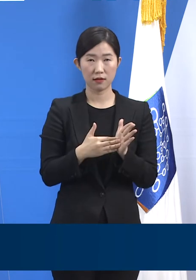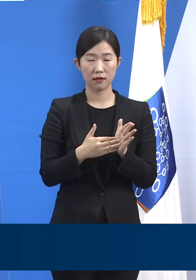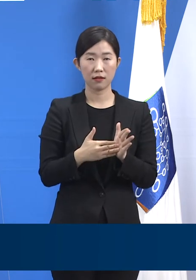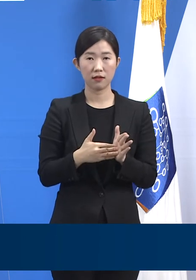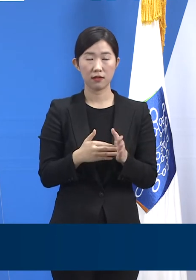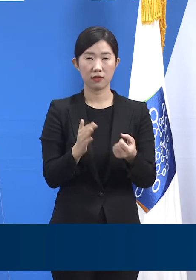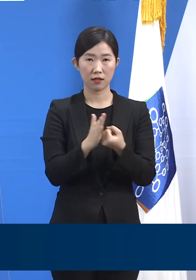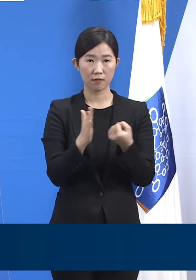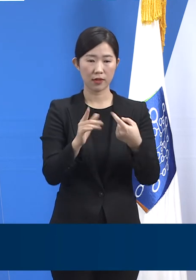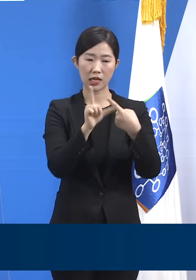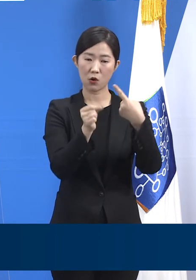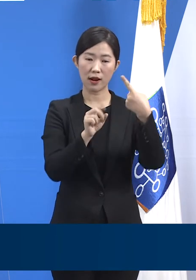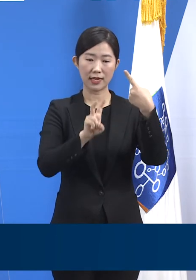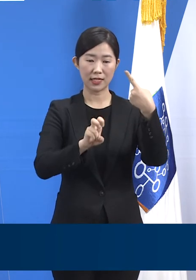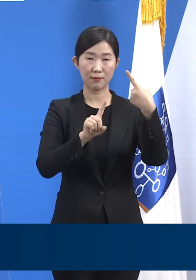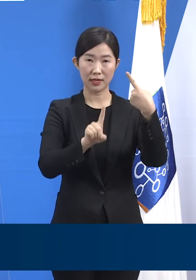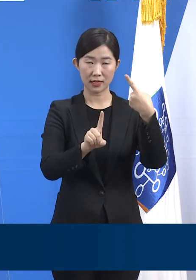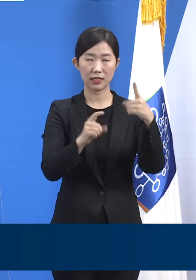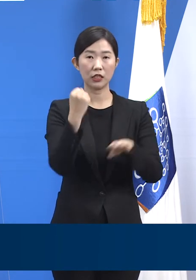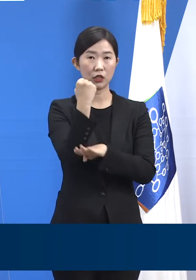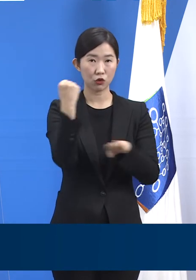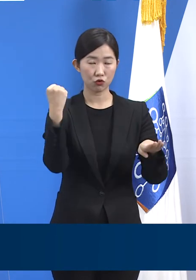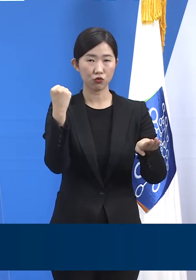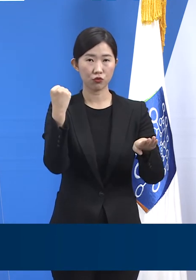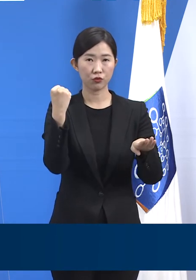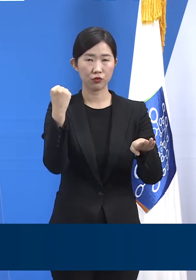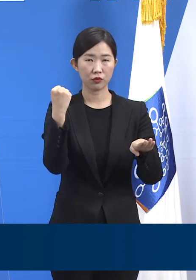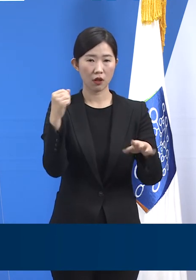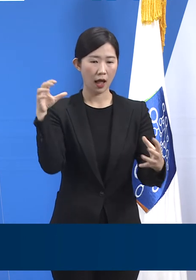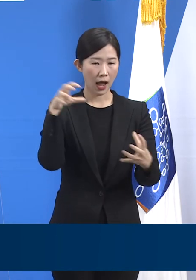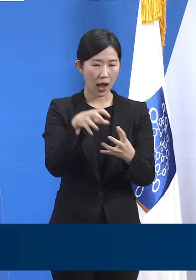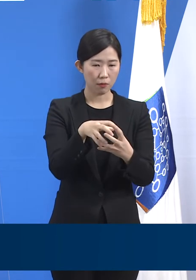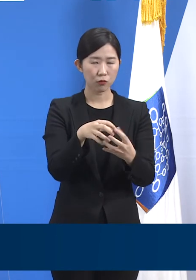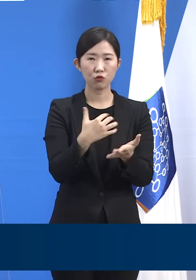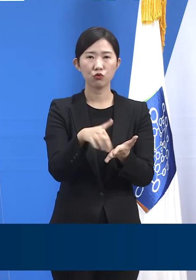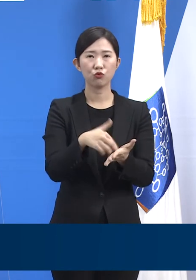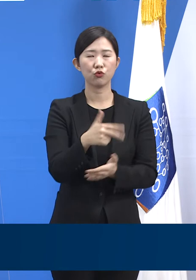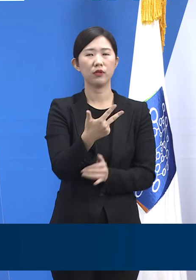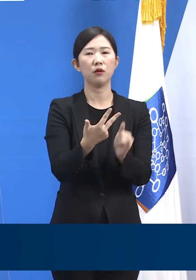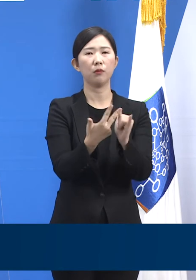21일 0시 기준 누적 확진자는 총 7명으로 확인됩니다.